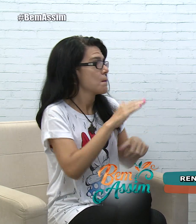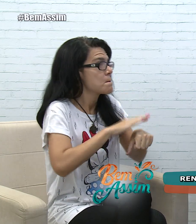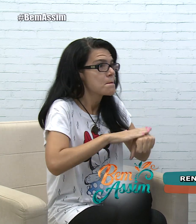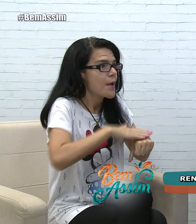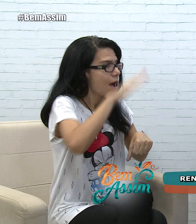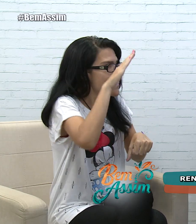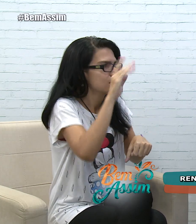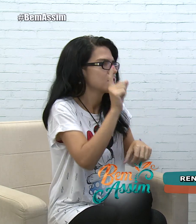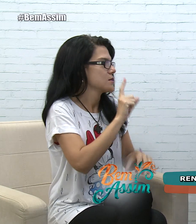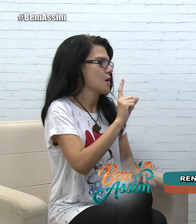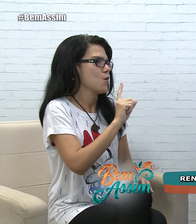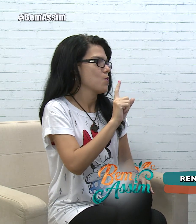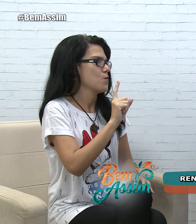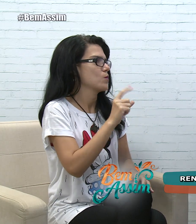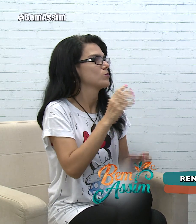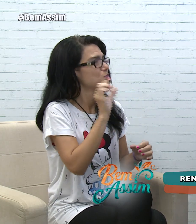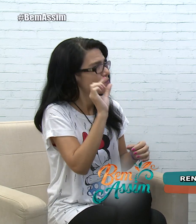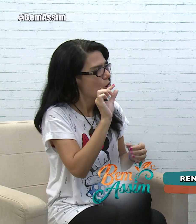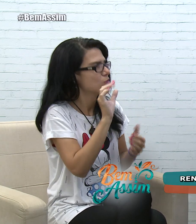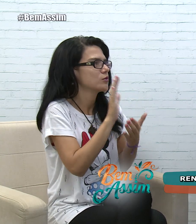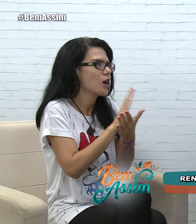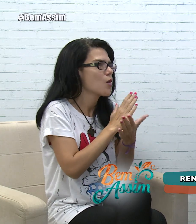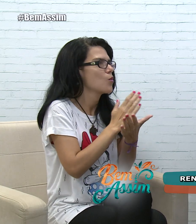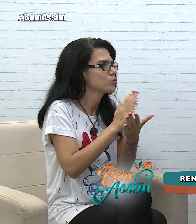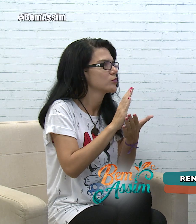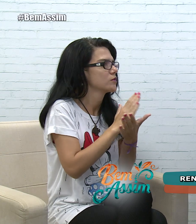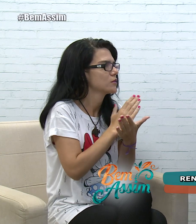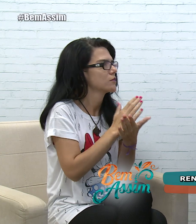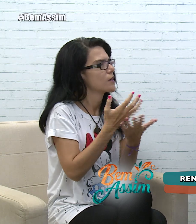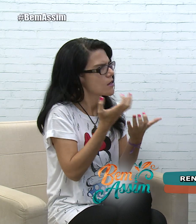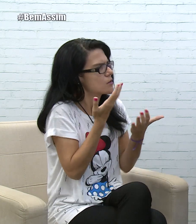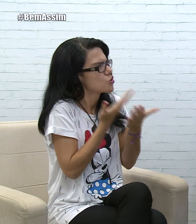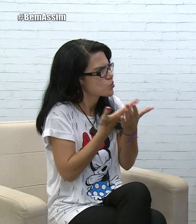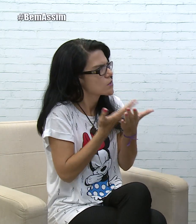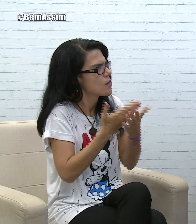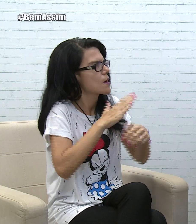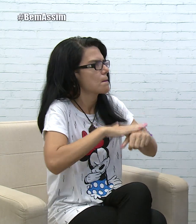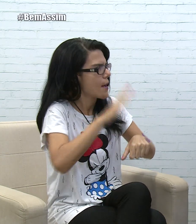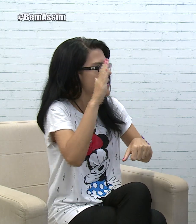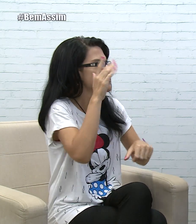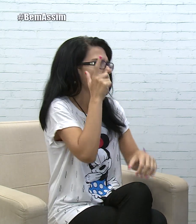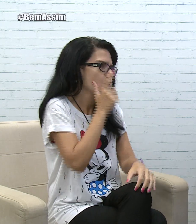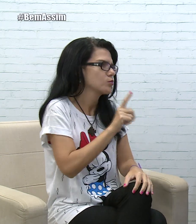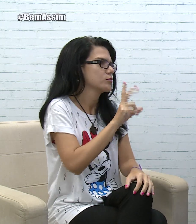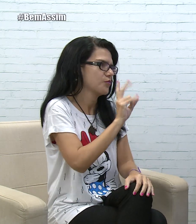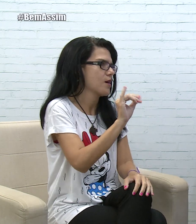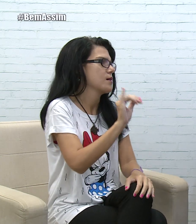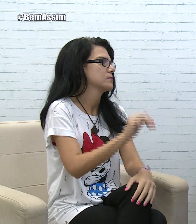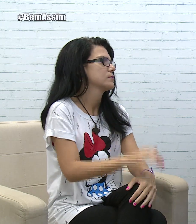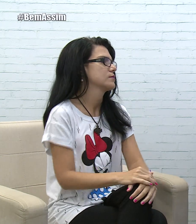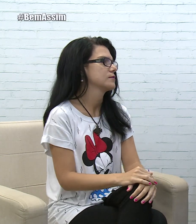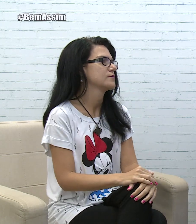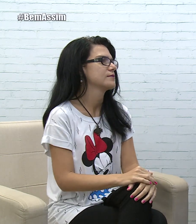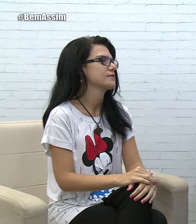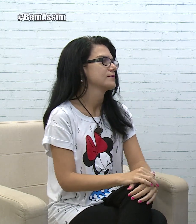dúvidas. Mas agora não. Algumas palavras só. E eu sempre estou estudando mais para conseguir.